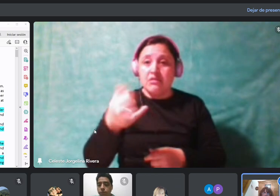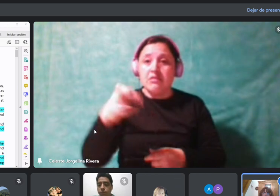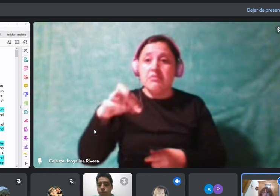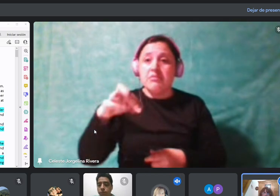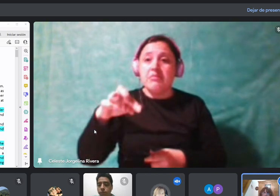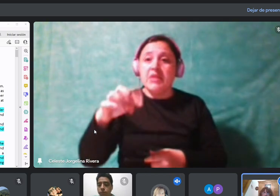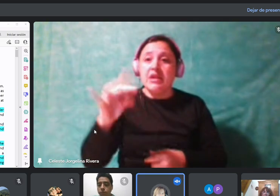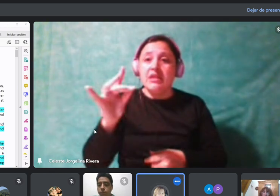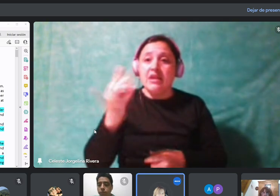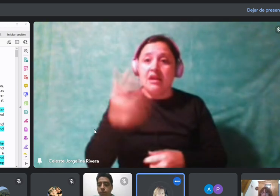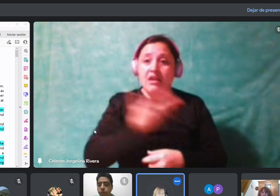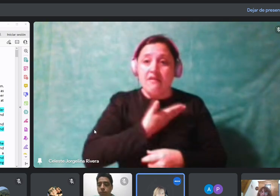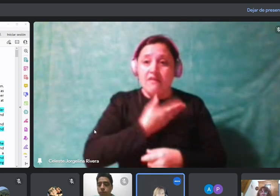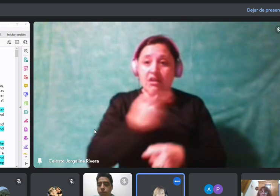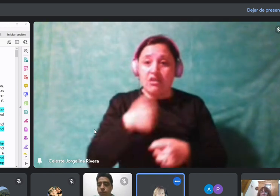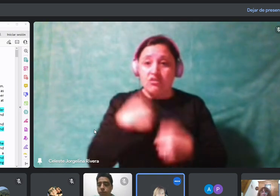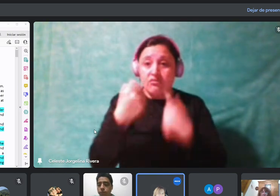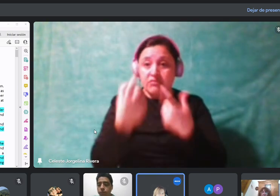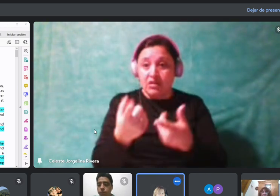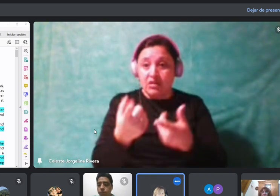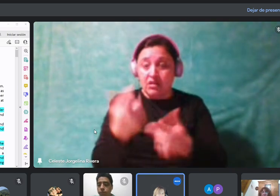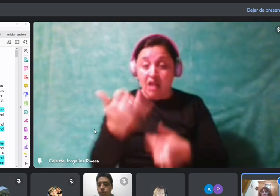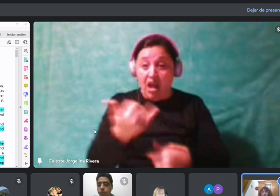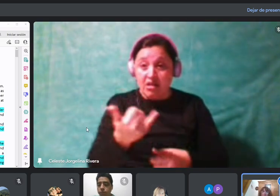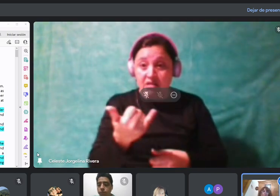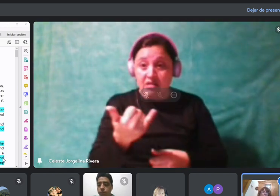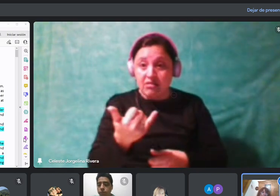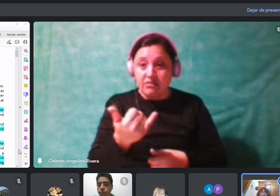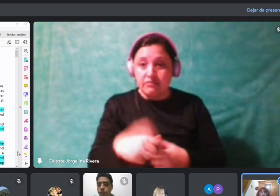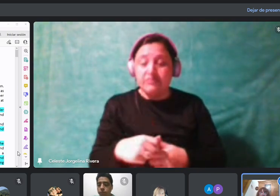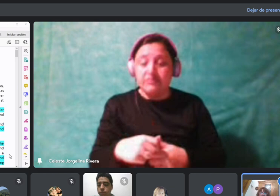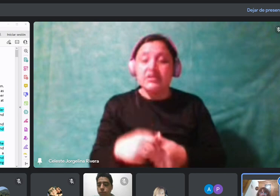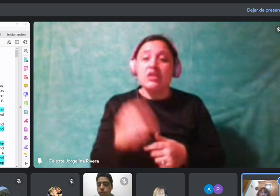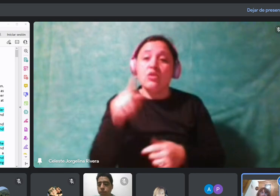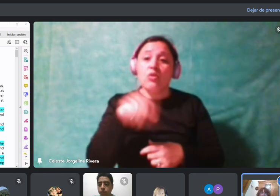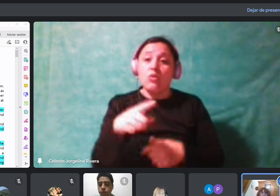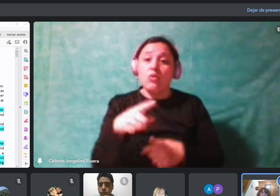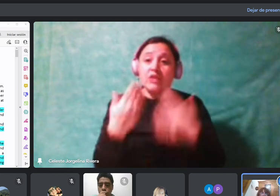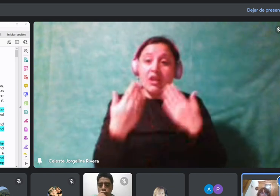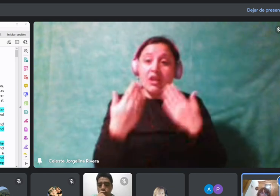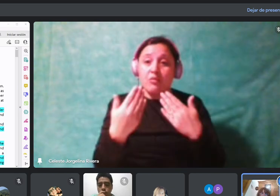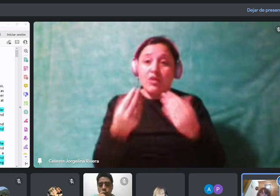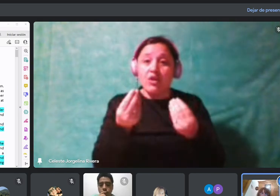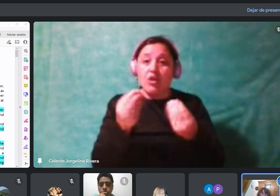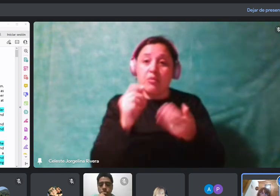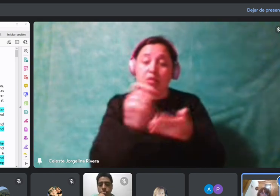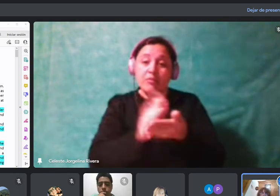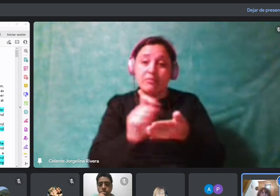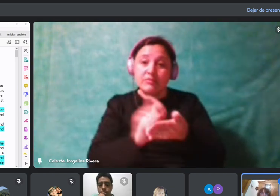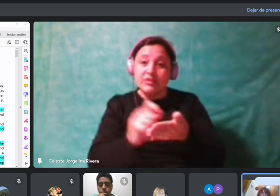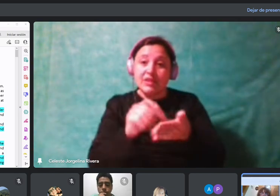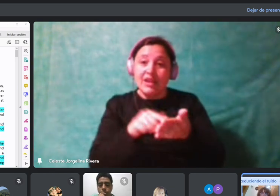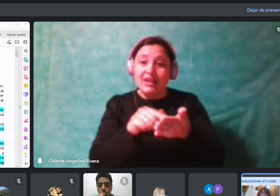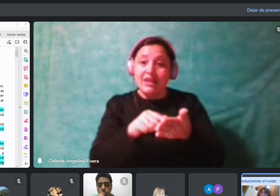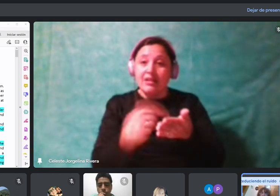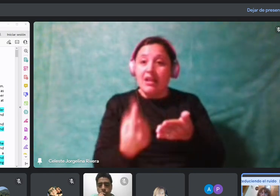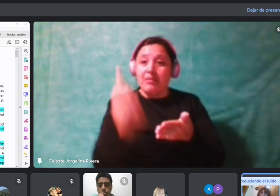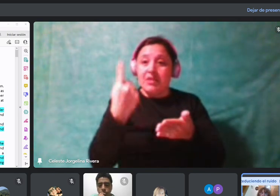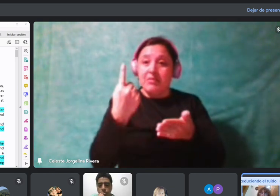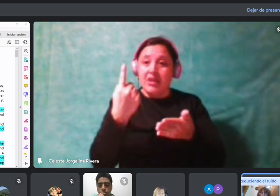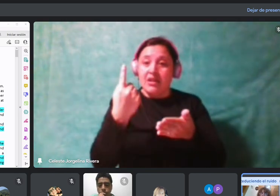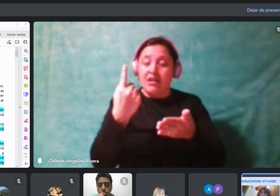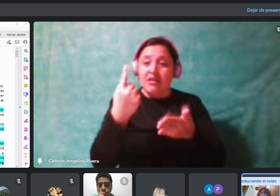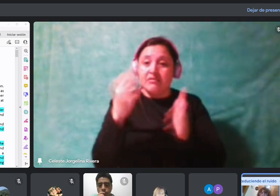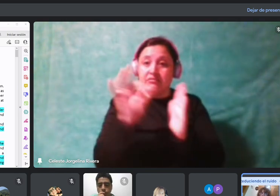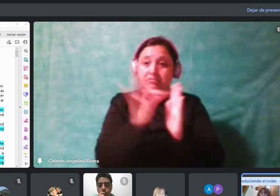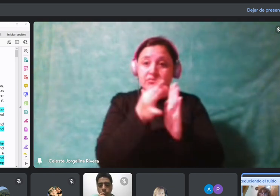Sí, Rafa. Bien. Y de ese les había dicho si podían hacer la primera actividad. ¿Cómo anduvieron?